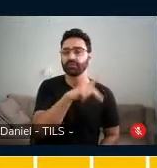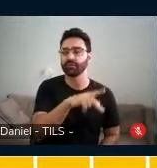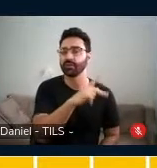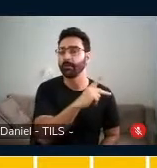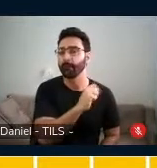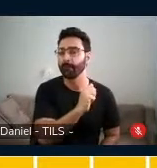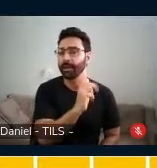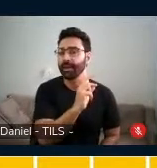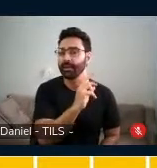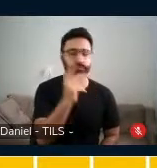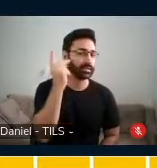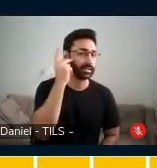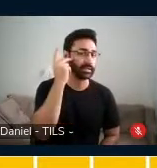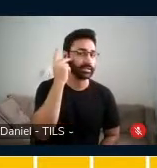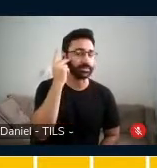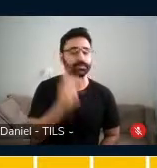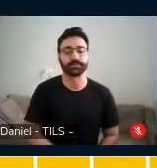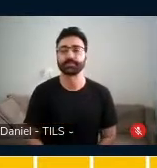Martins Federiva.